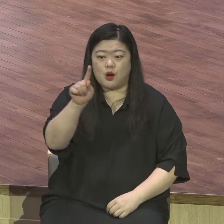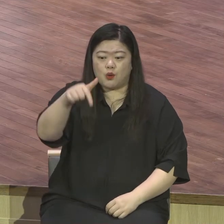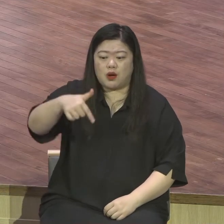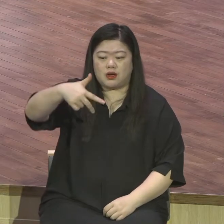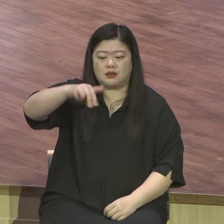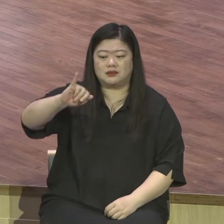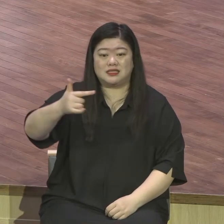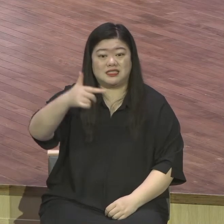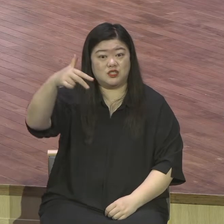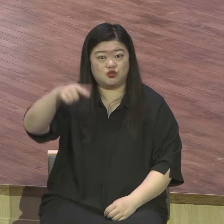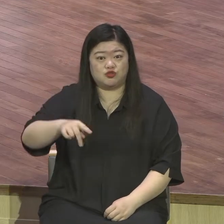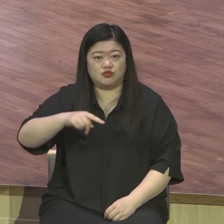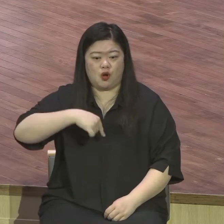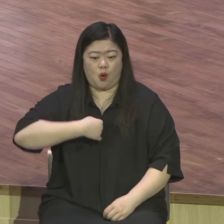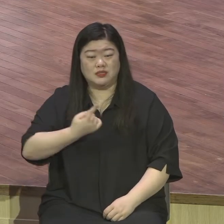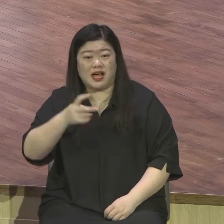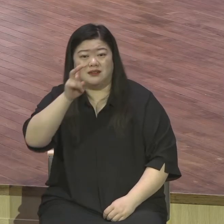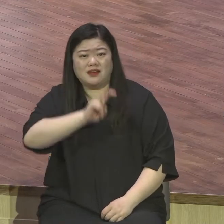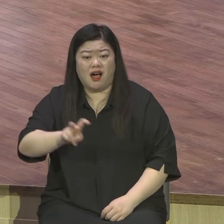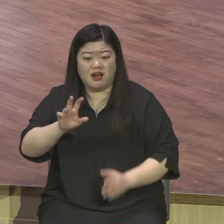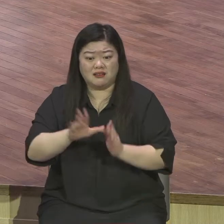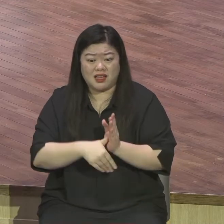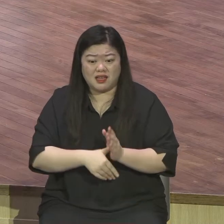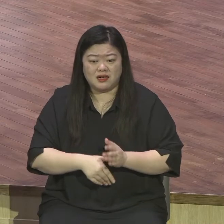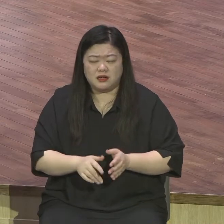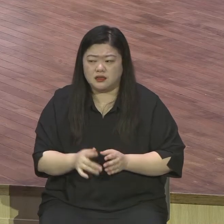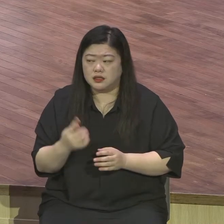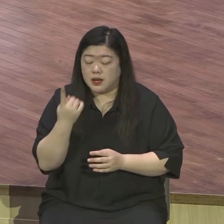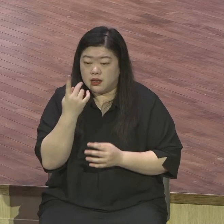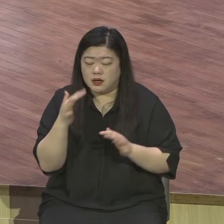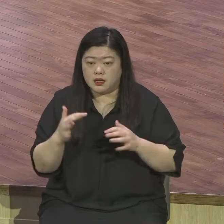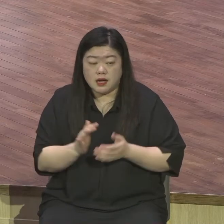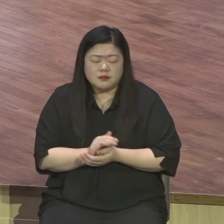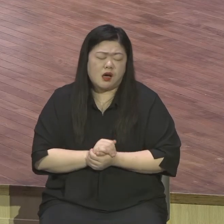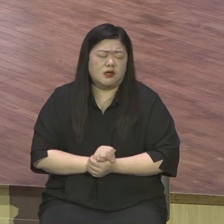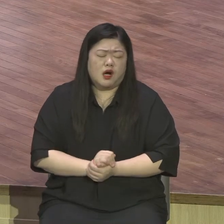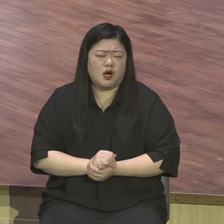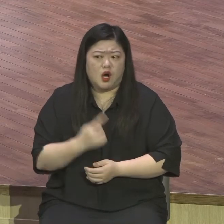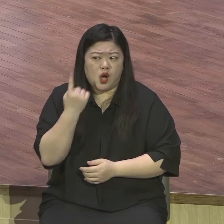막 긴장을 해가지고 잘해보려고 그렇게 안 보이잖아요 편안해 보이잖아요